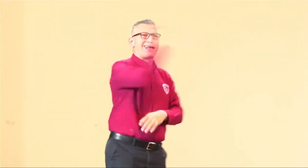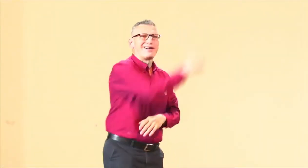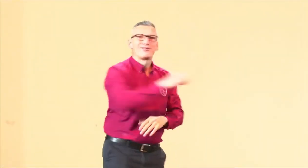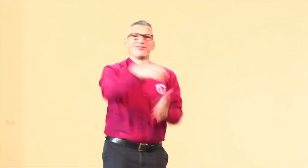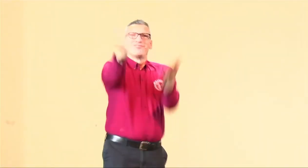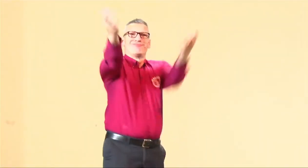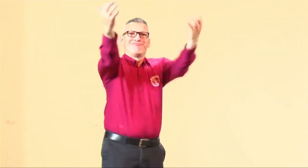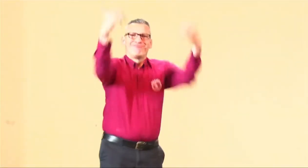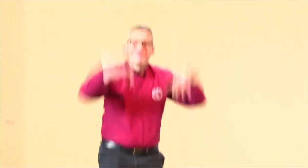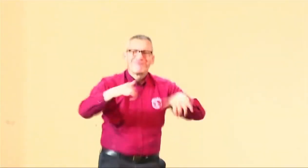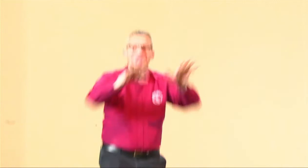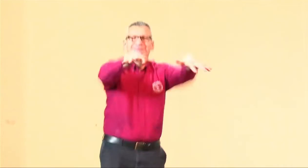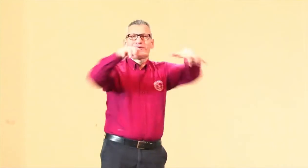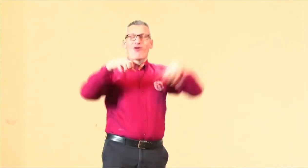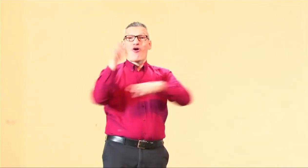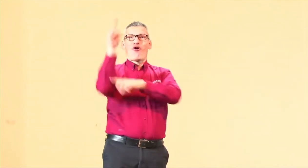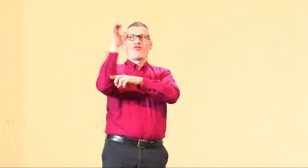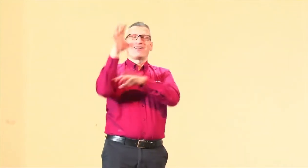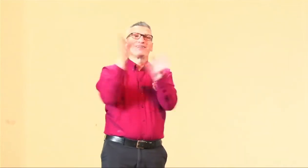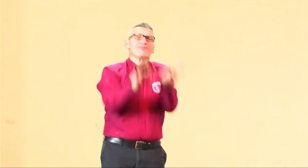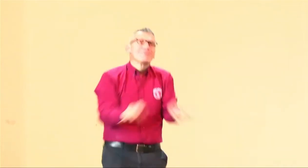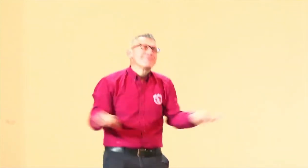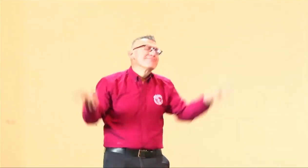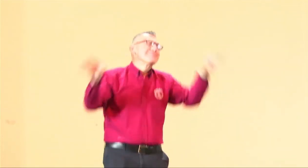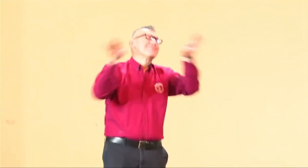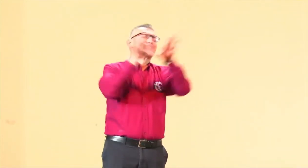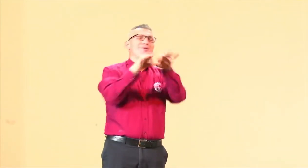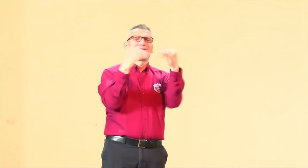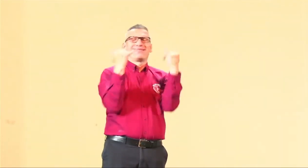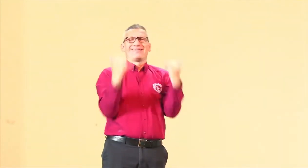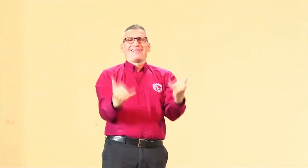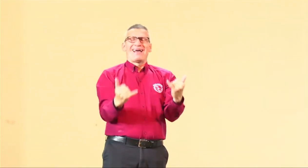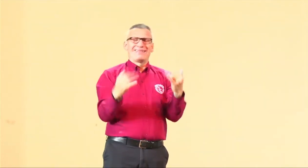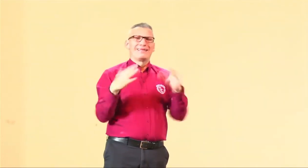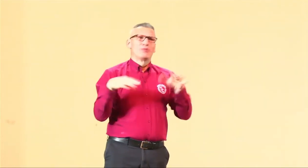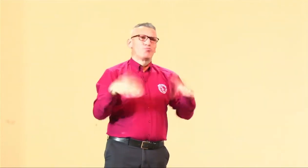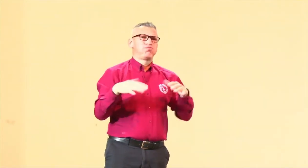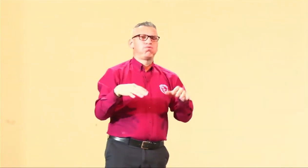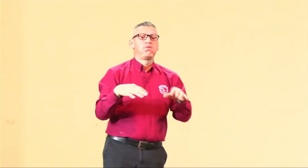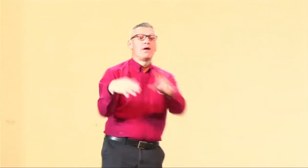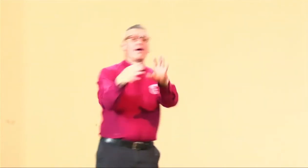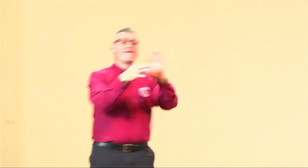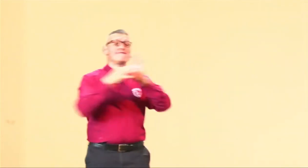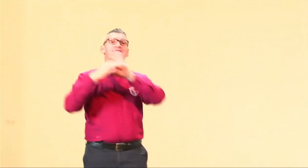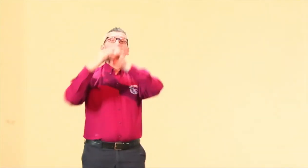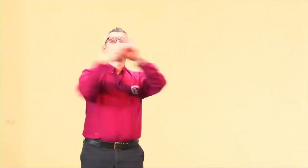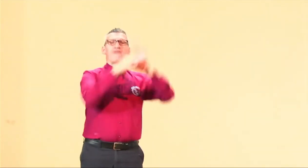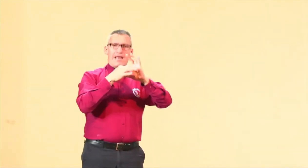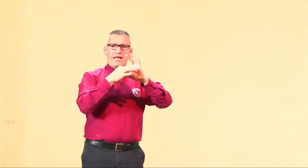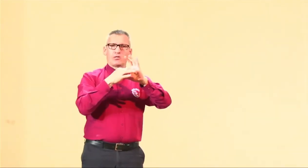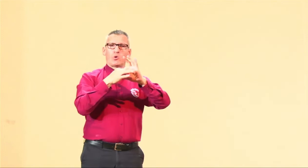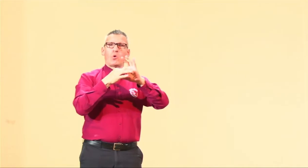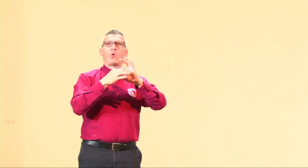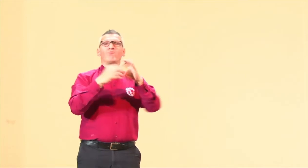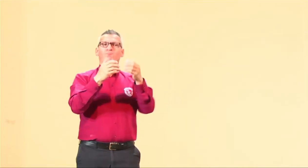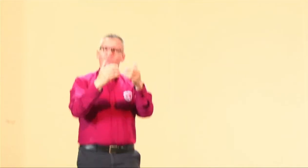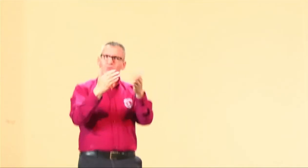Bueno, un saludo para todos, para todas los y las asistentes a este tan importante evento.